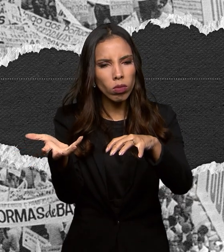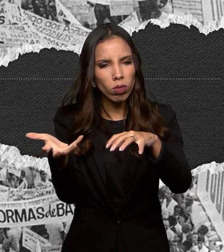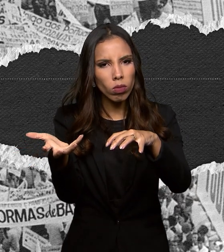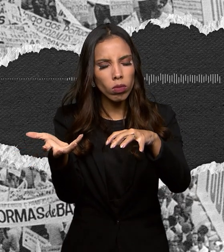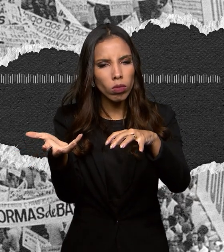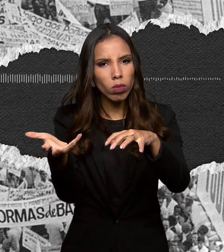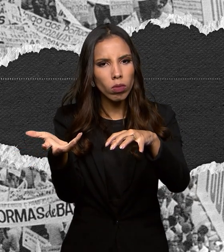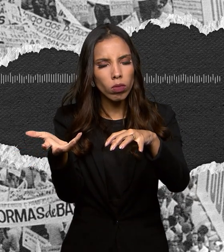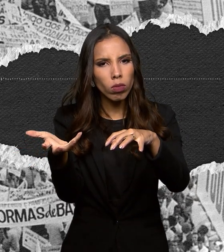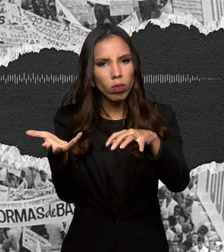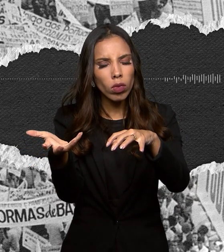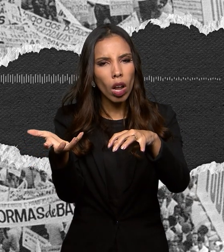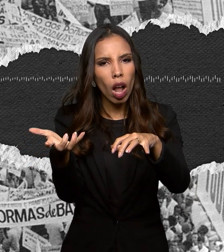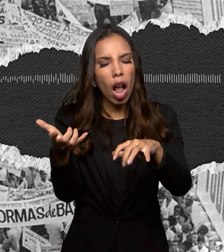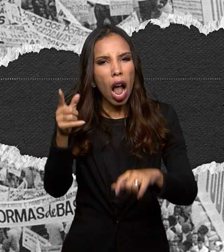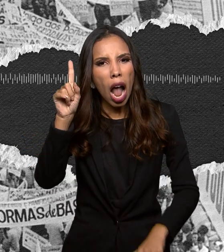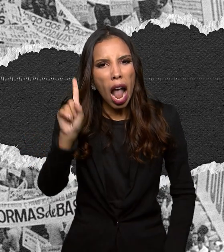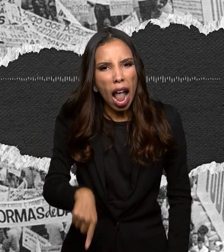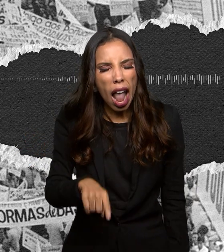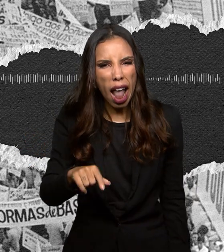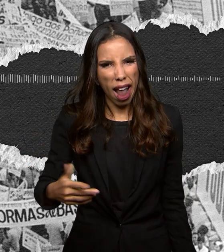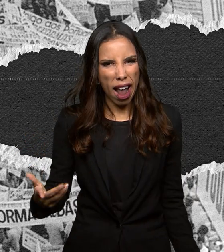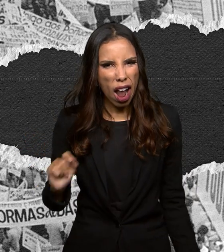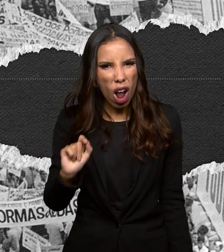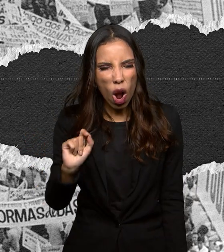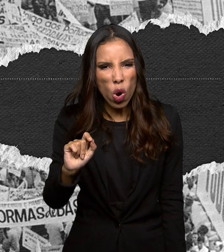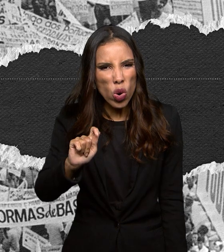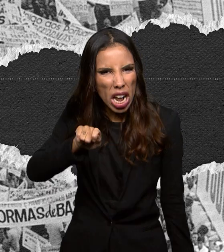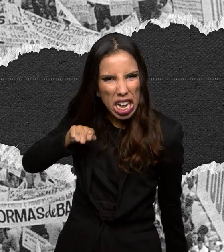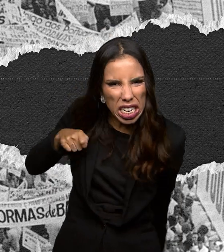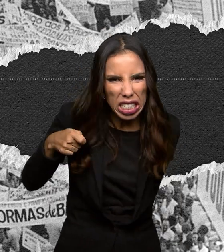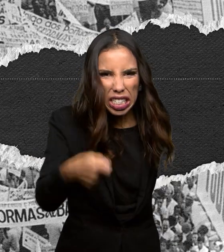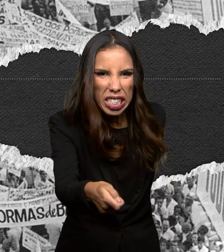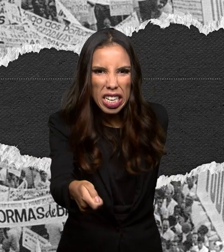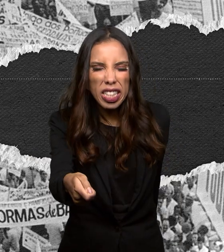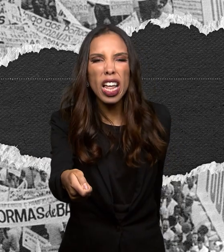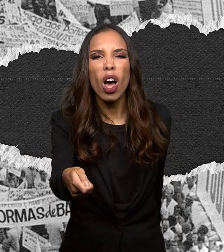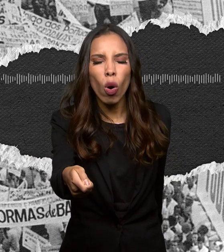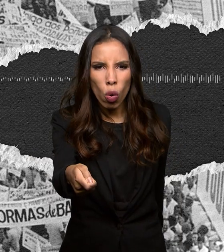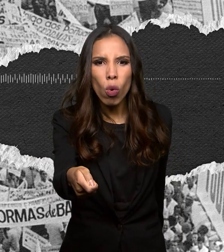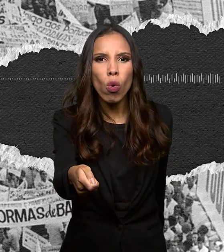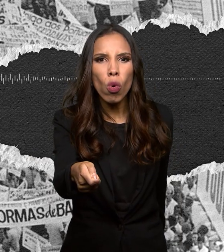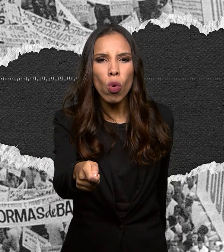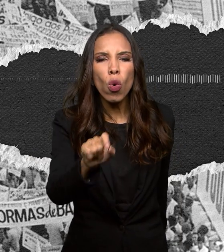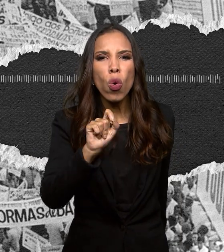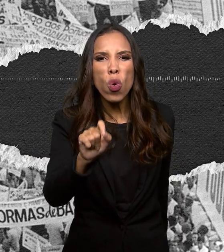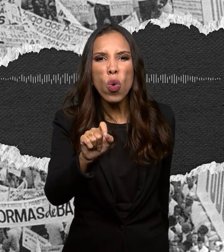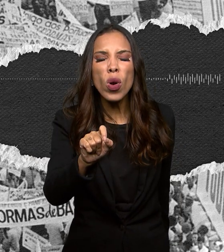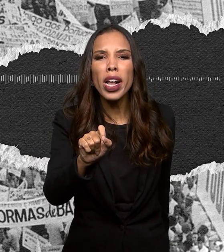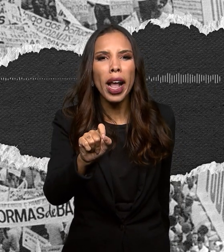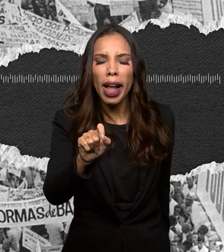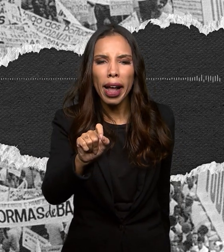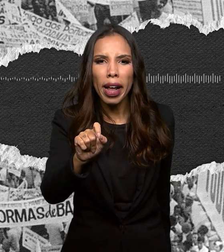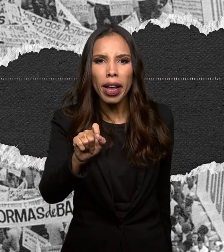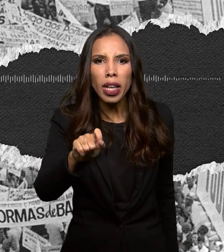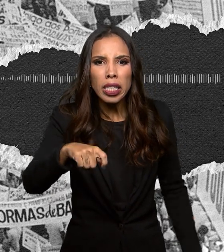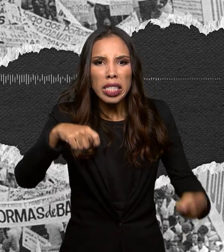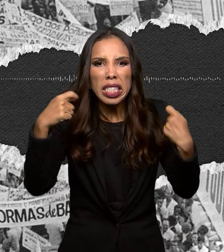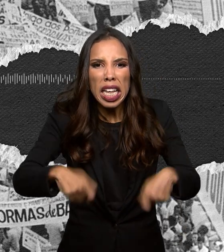Esta cefalia configura a necessidade do Congresso Nacional, como